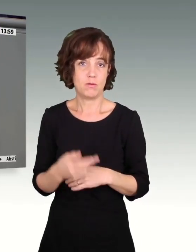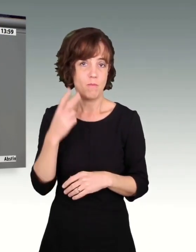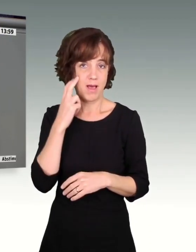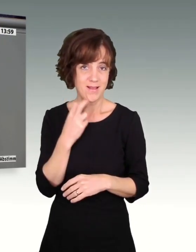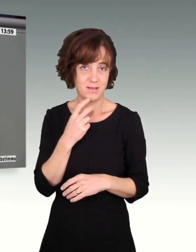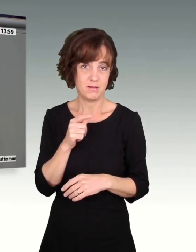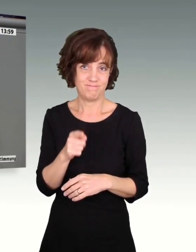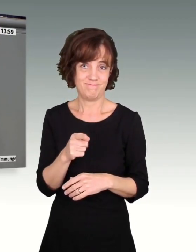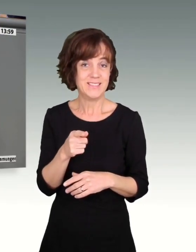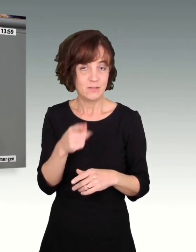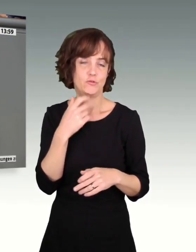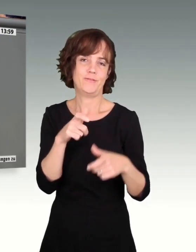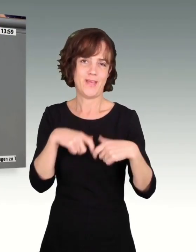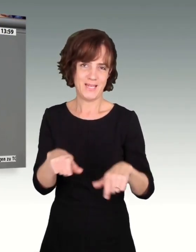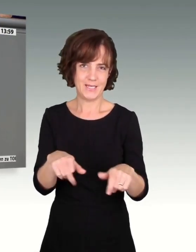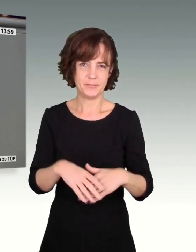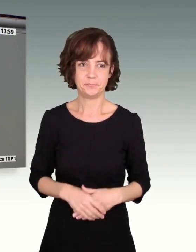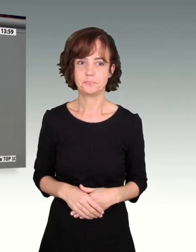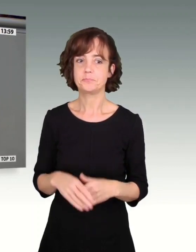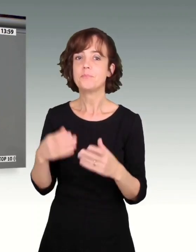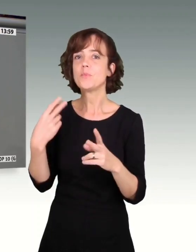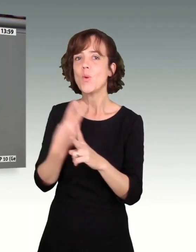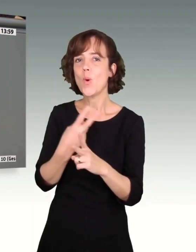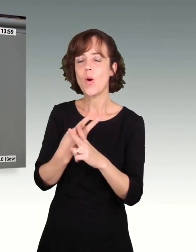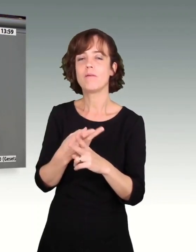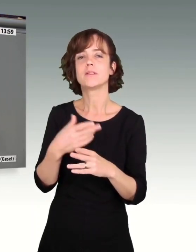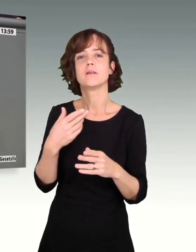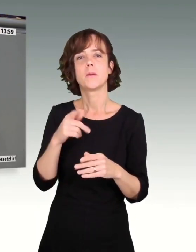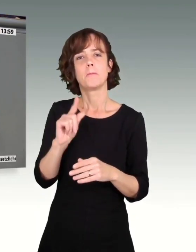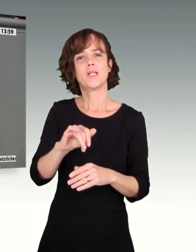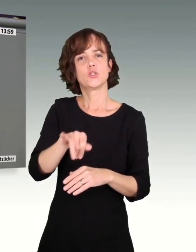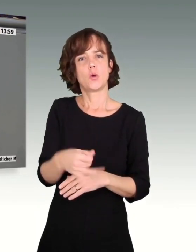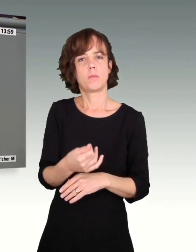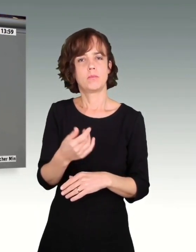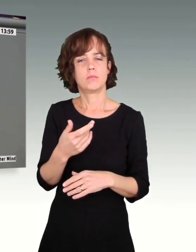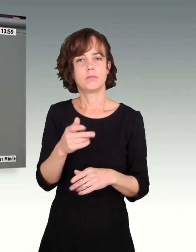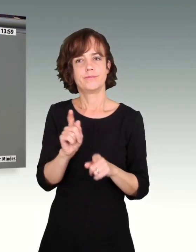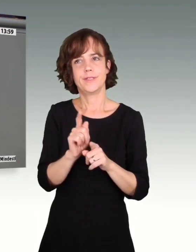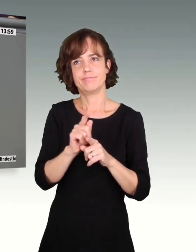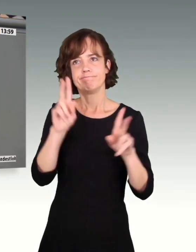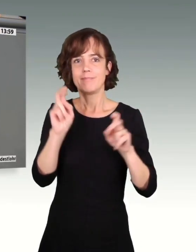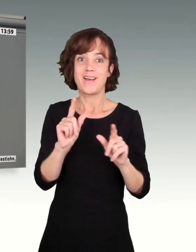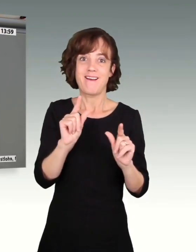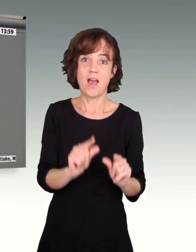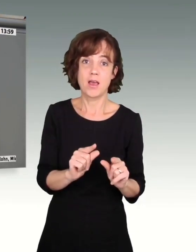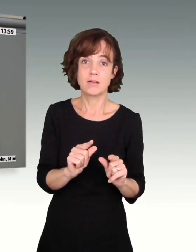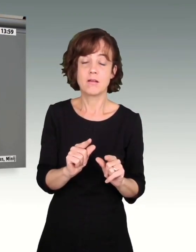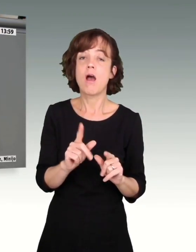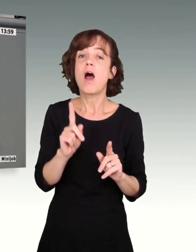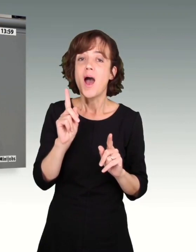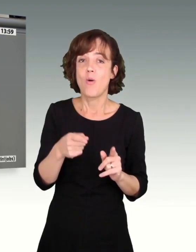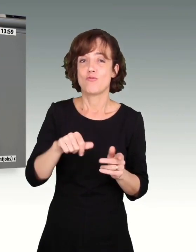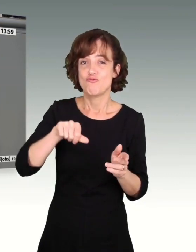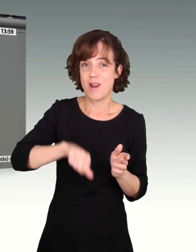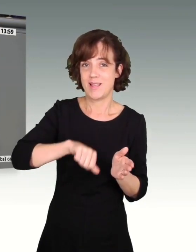wollen wir verhindern. Und häufig sind diese kleinen Jobs von Frauen nicht nur klein, sondern sie sind vor allem auch schlecht